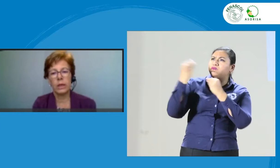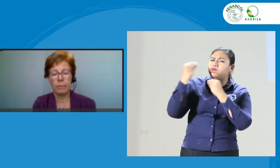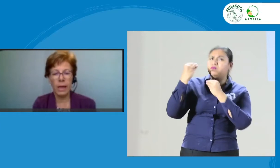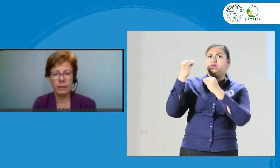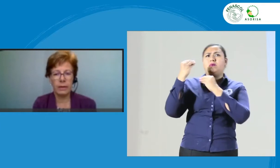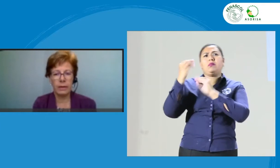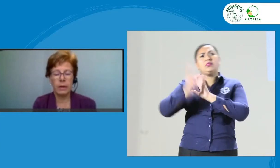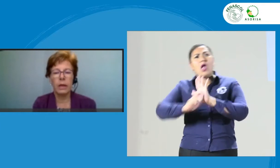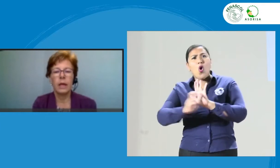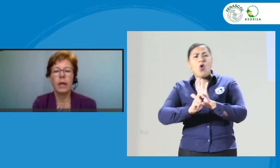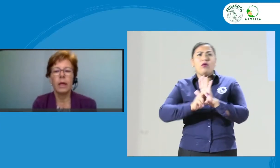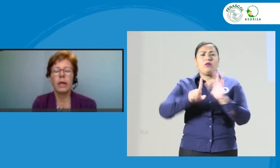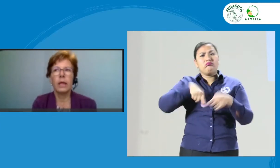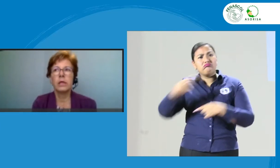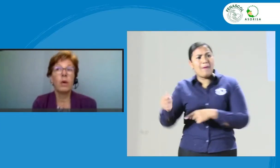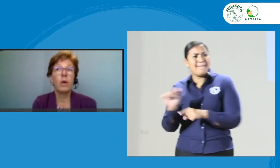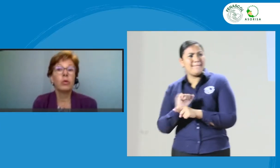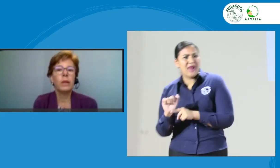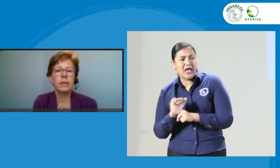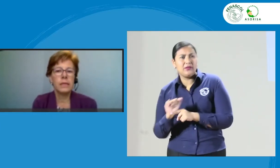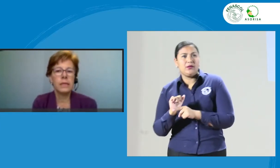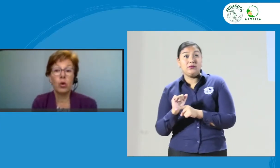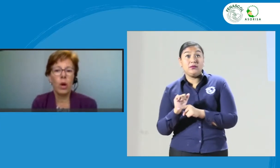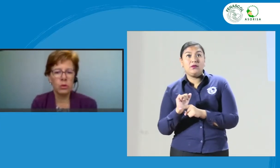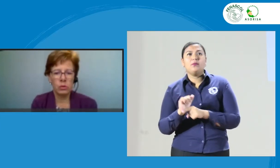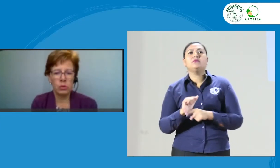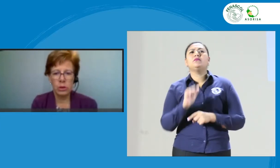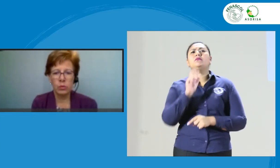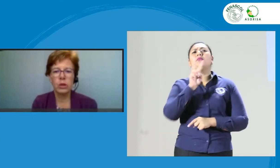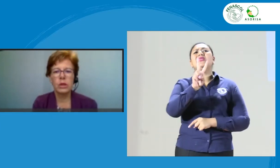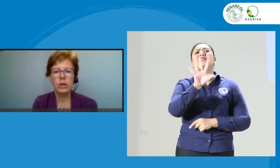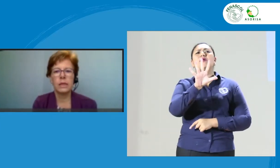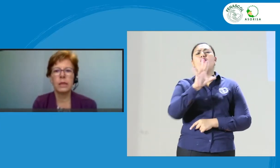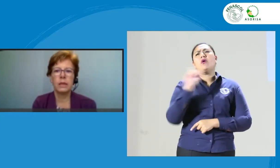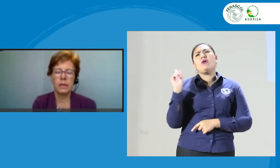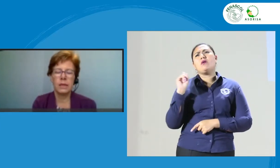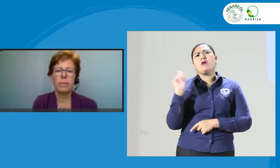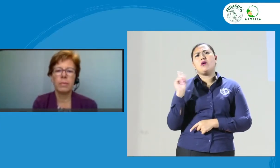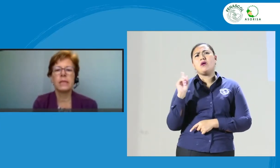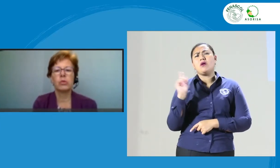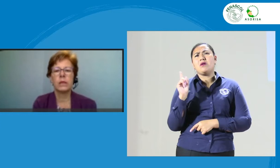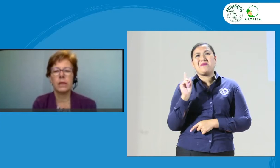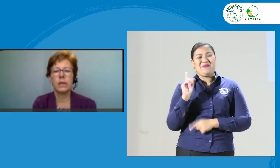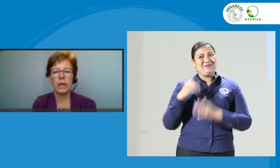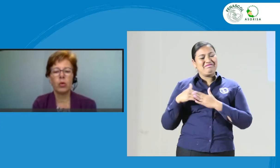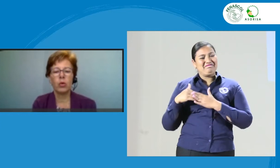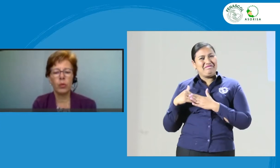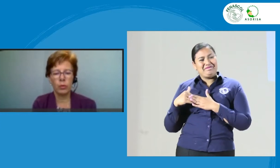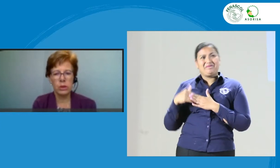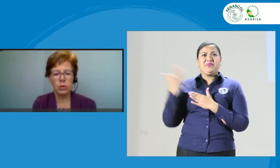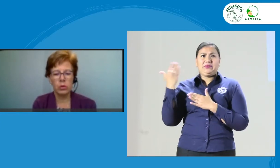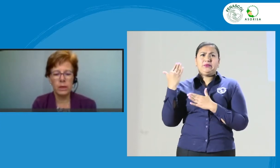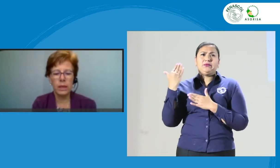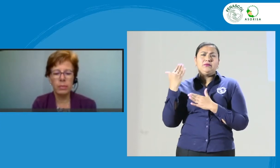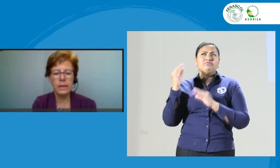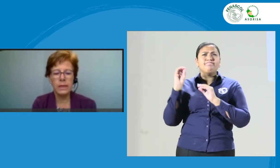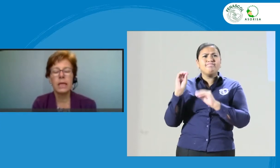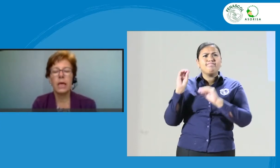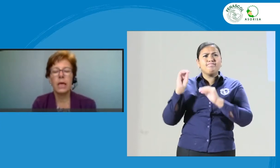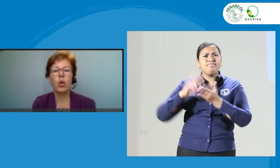práctica. Llevamos 25 años, más o menos, desde que empezamos a tener algo de formación de intérpretes. Hoy